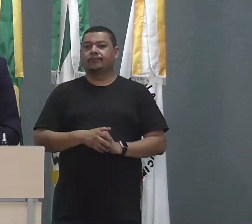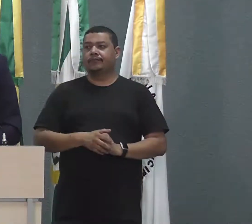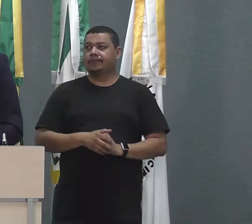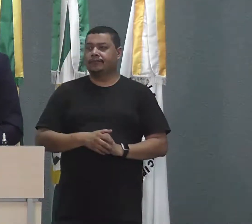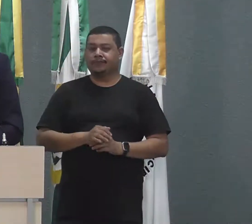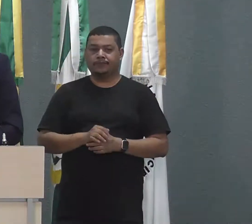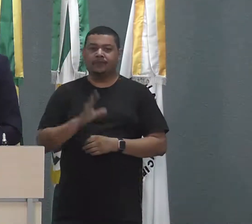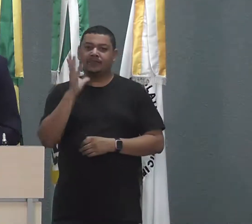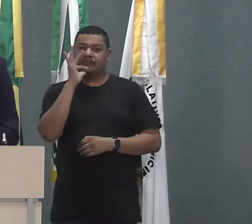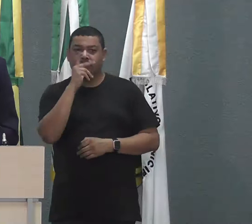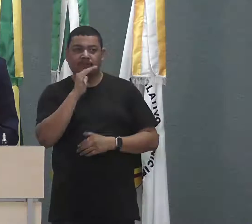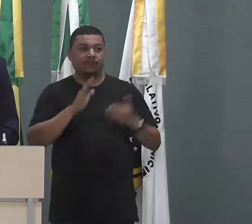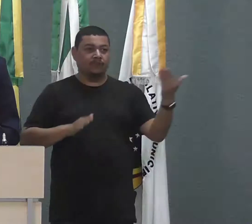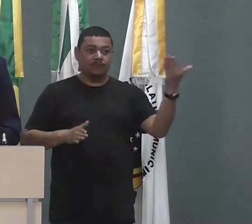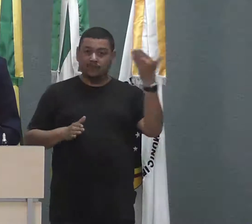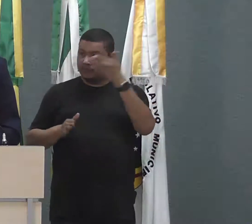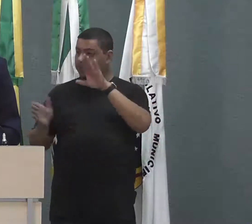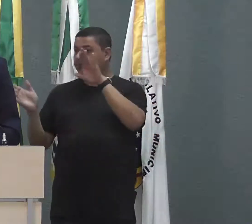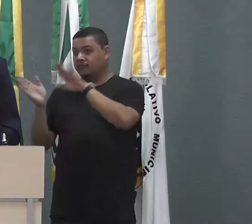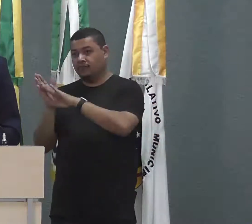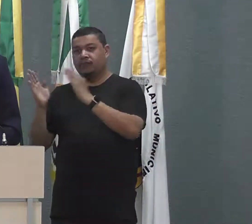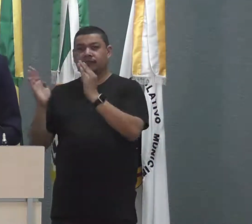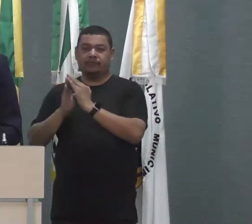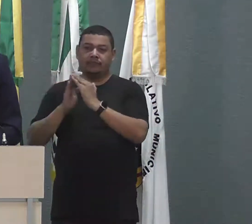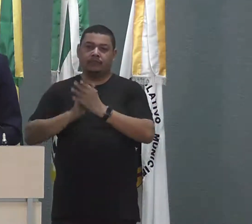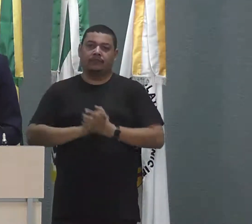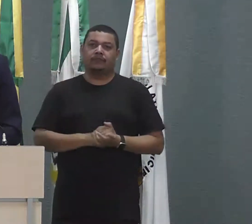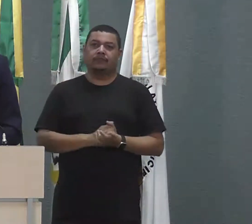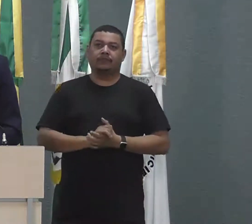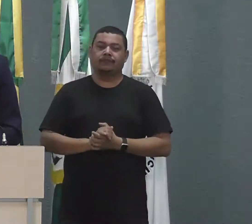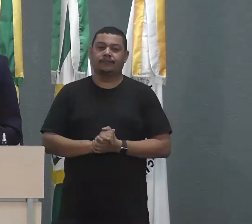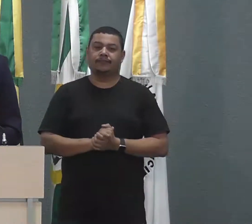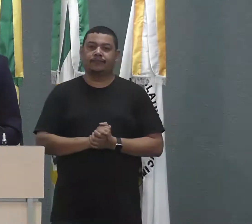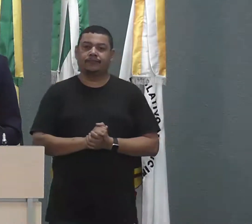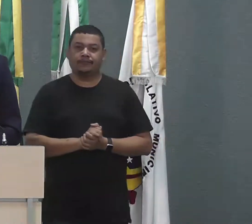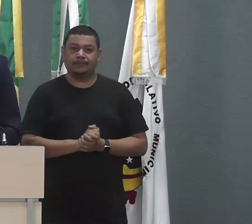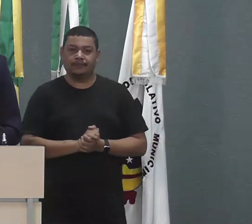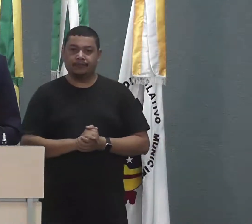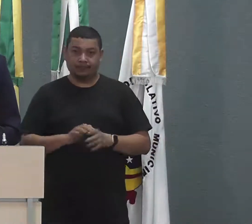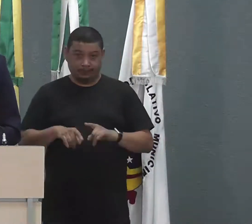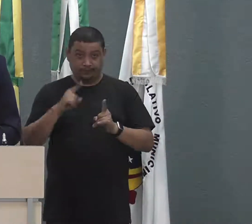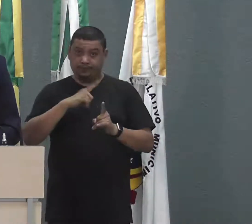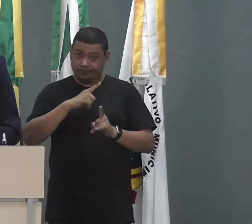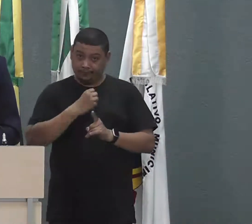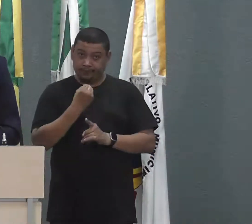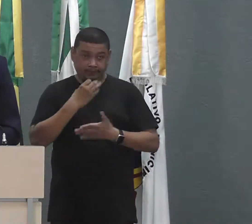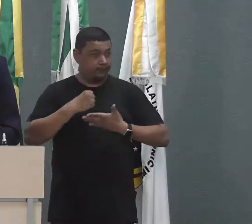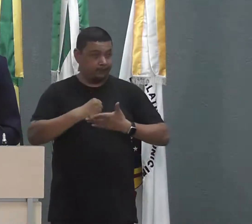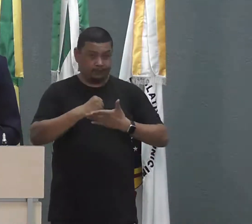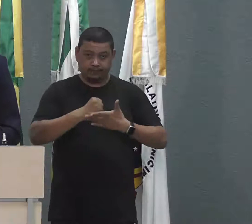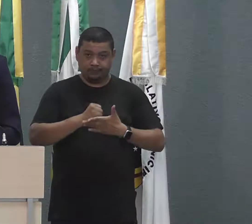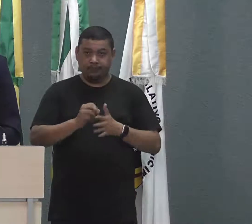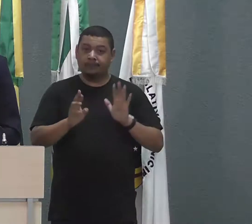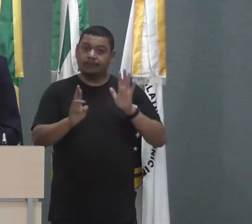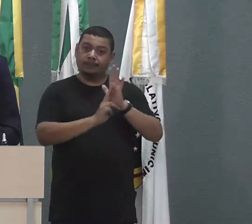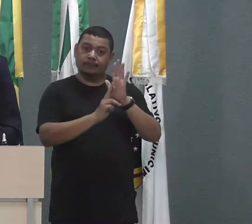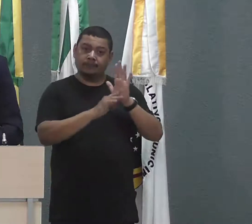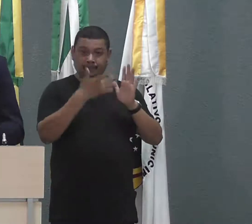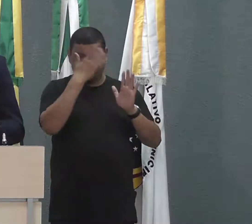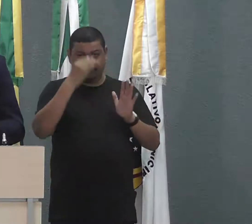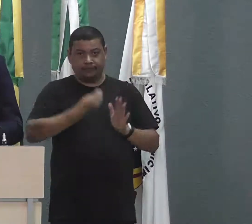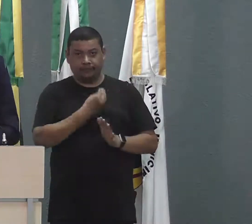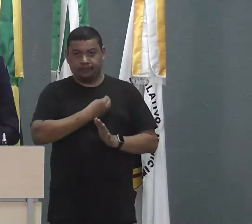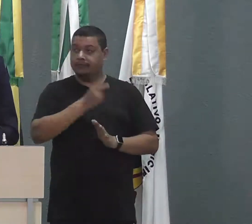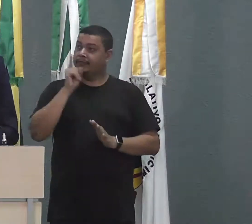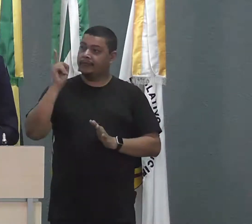está no horário, para retornar para as suas casas. Vamos botar esse benefício para a população, que